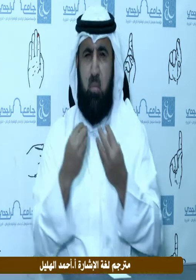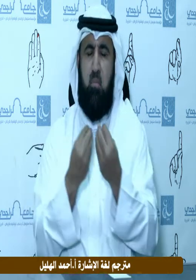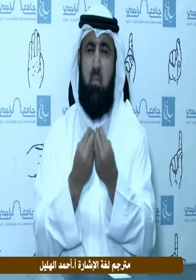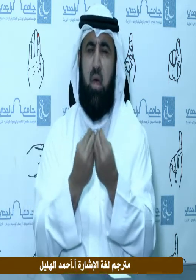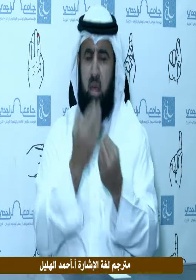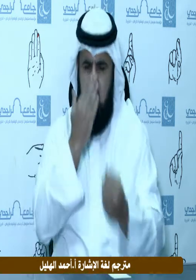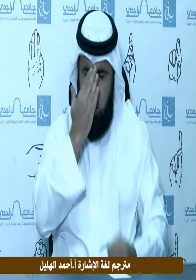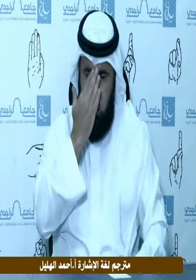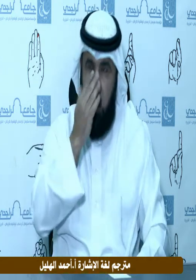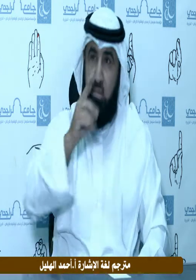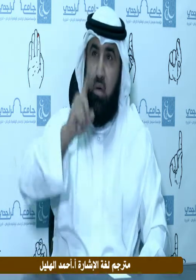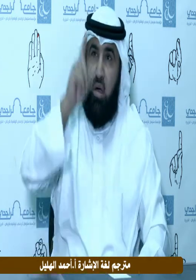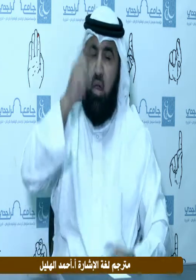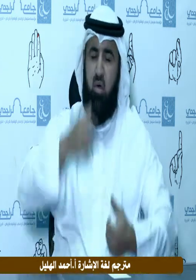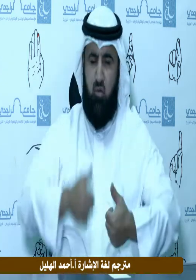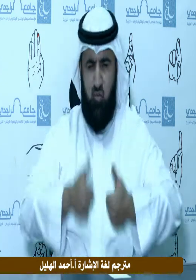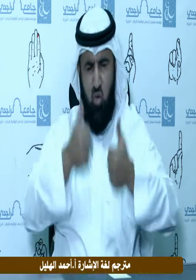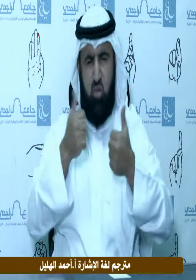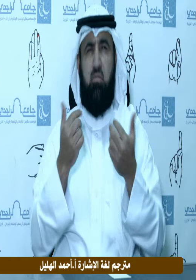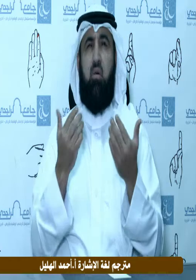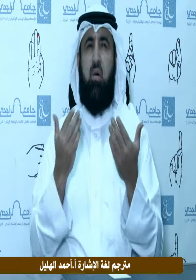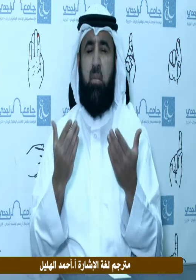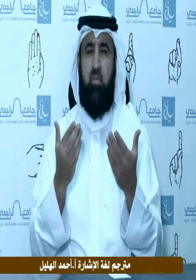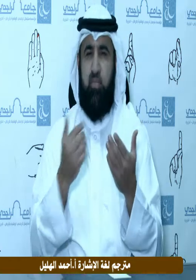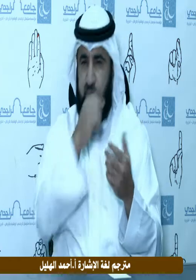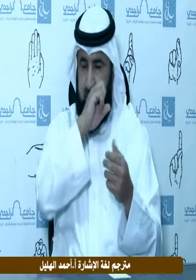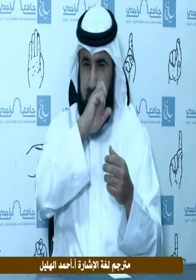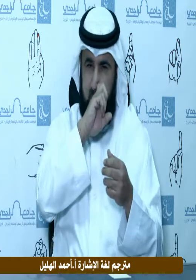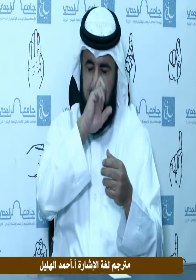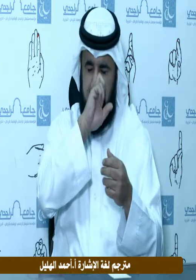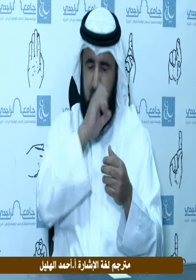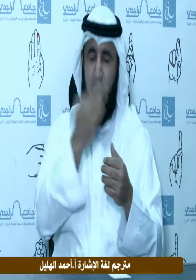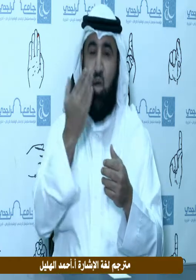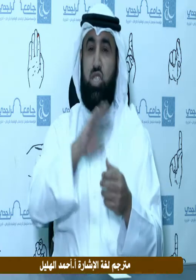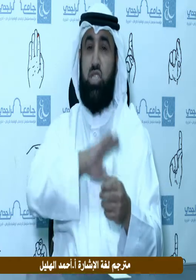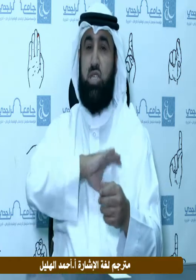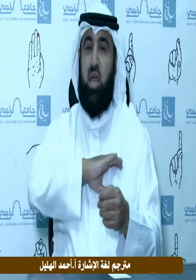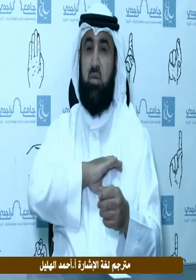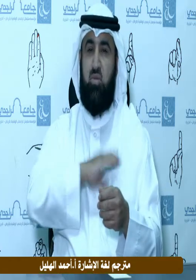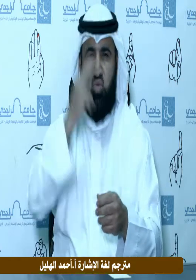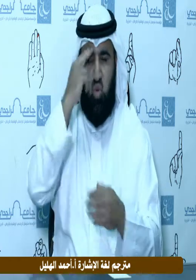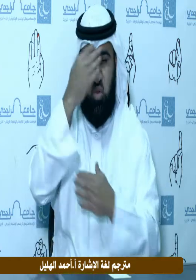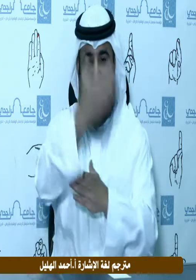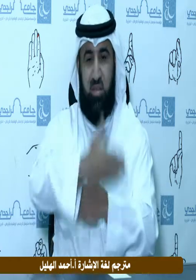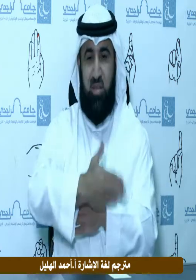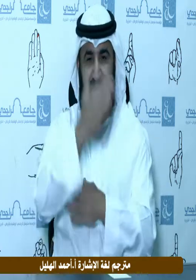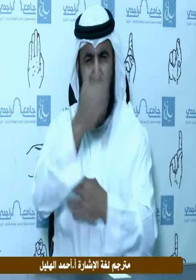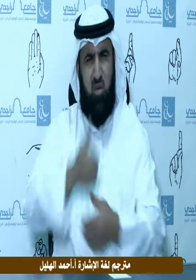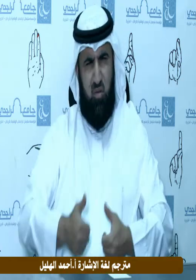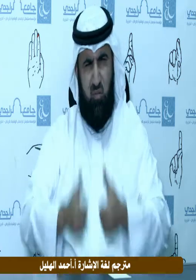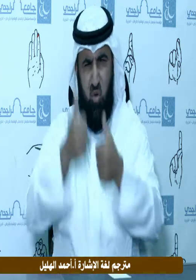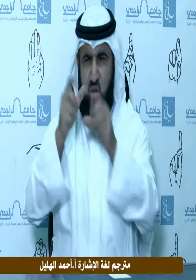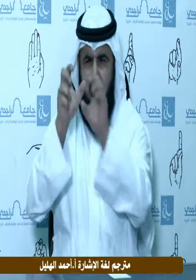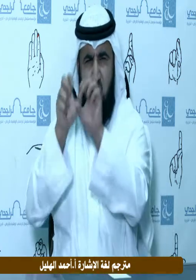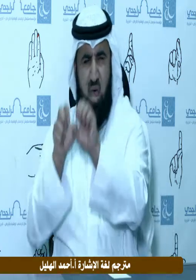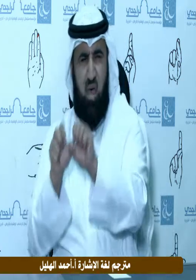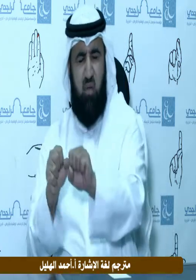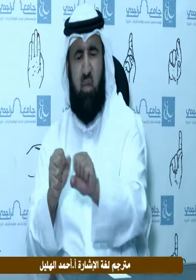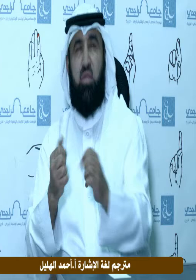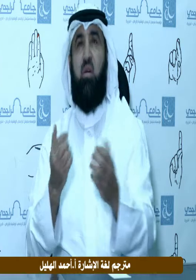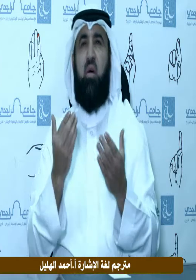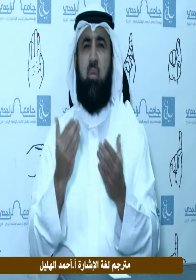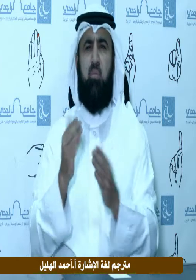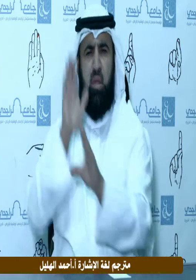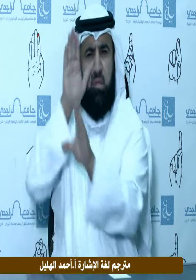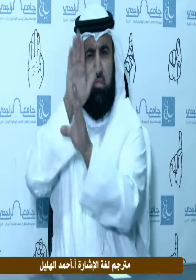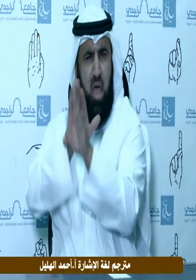عبادك وأوليائك المقربين اللهم كل جنودنا المرابطين على حدود بلادنا اللهم كلهم